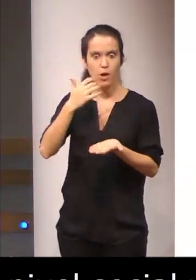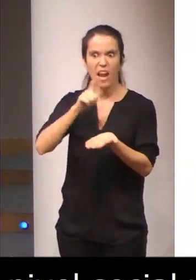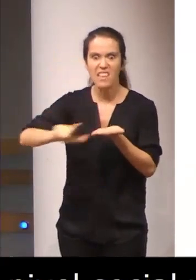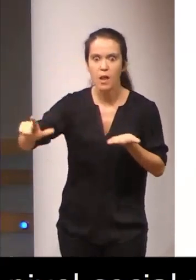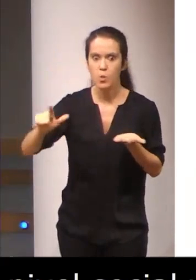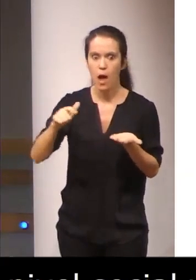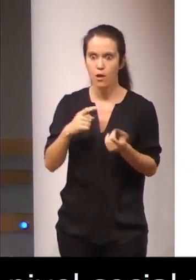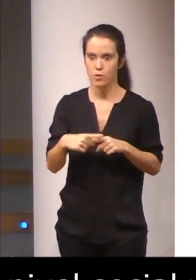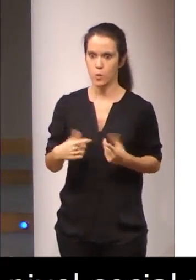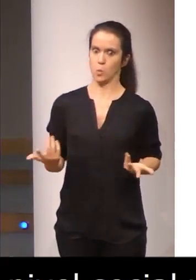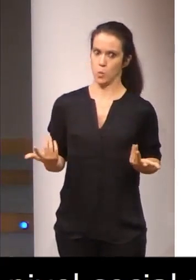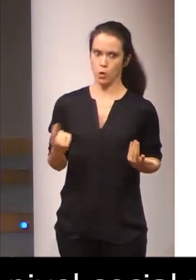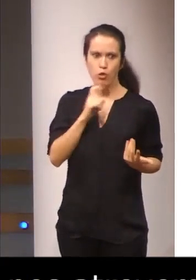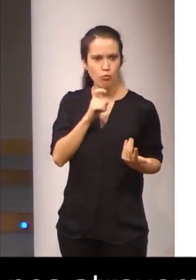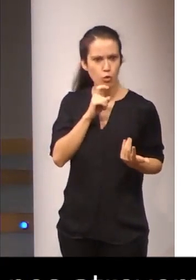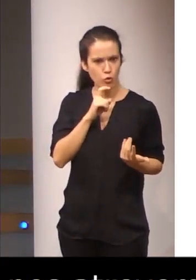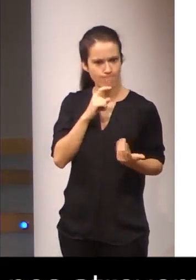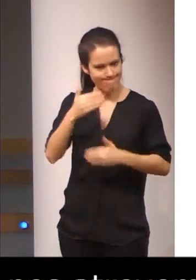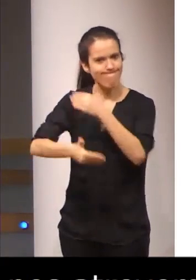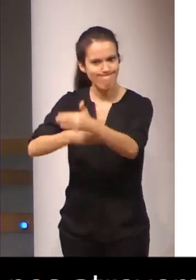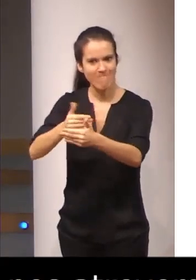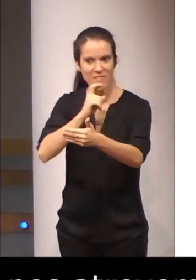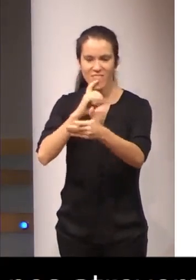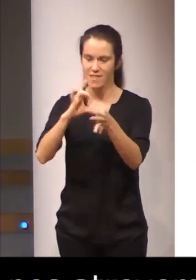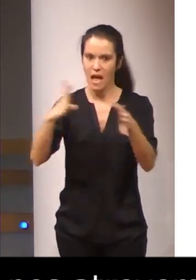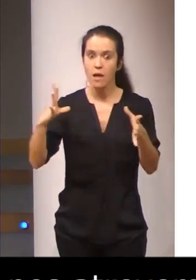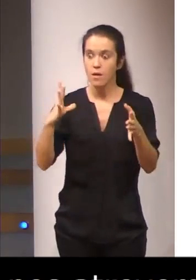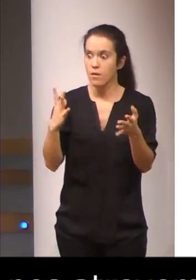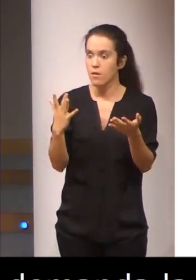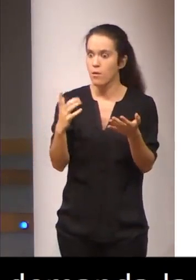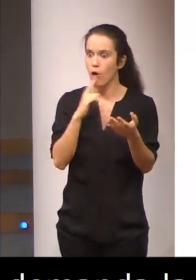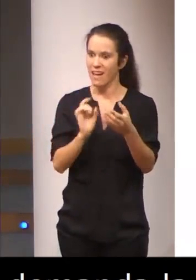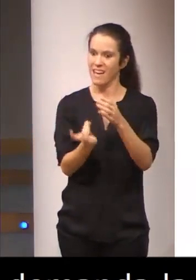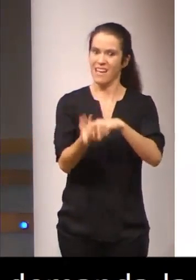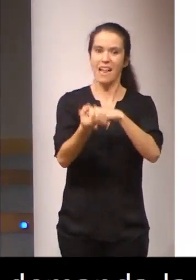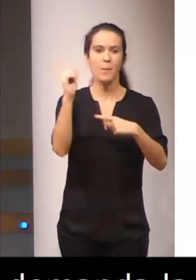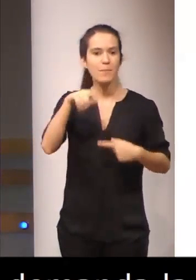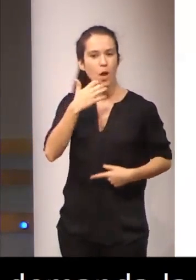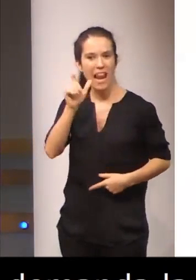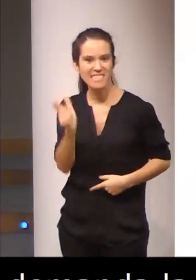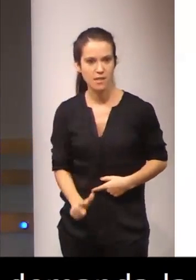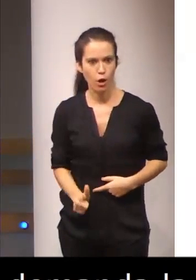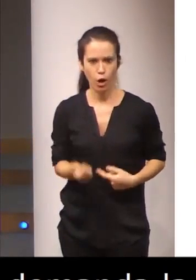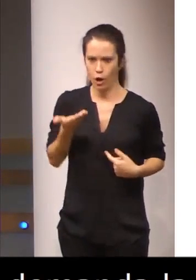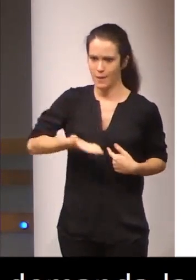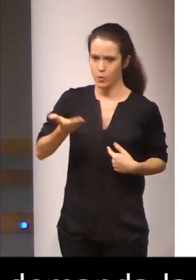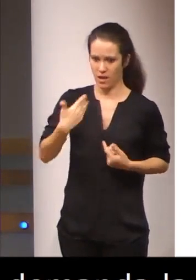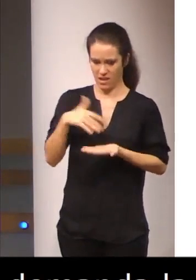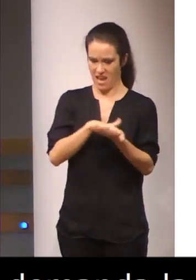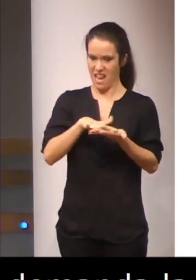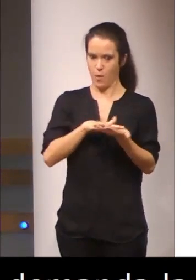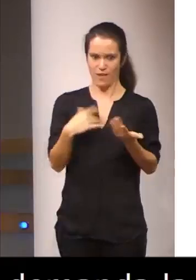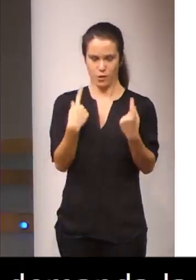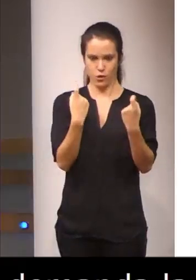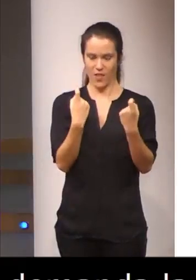si luego no avanzamos, o no creamos todo ese léxico que necesitamos en lengua de signos,